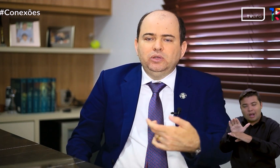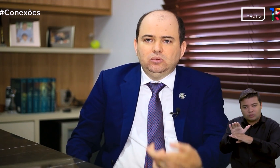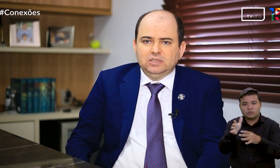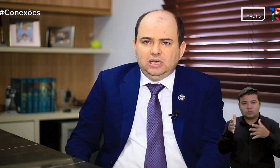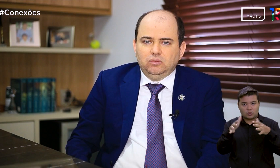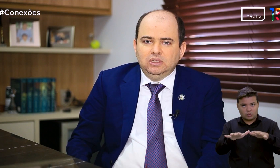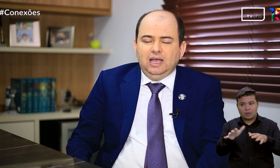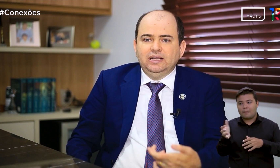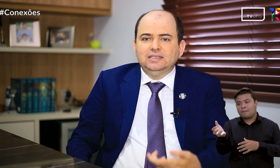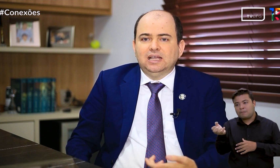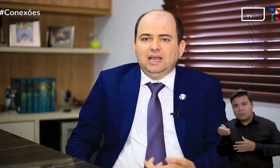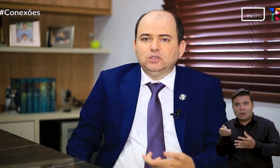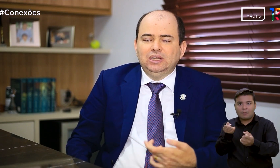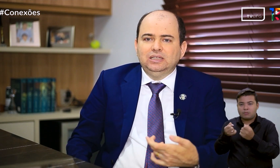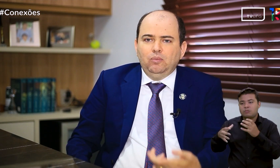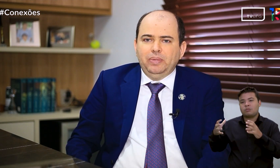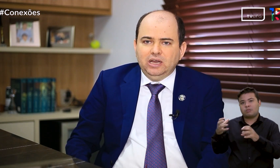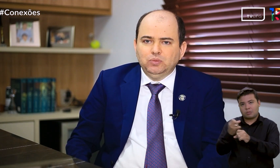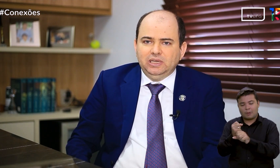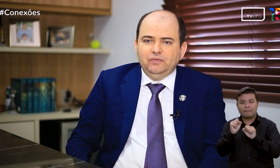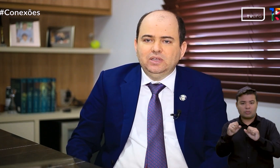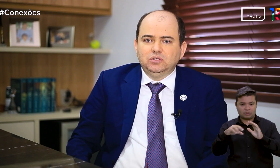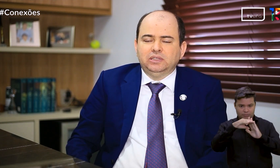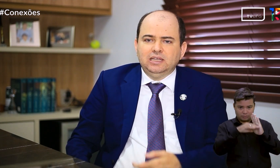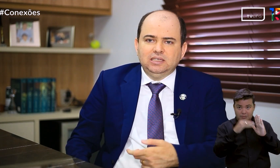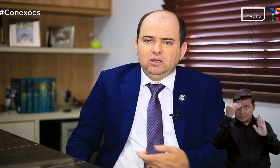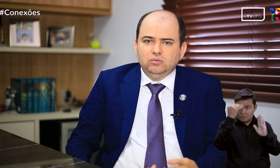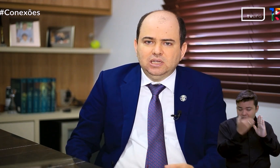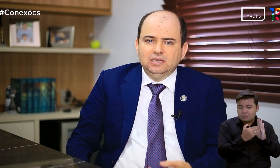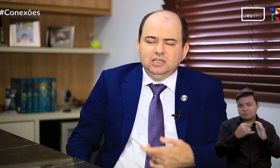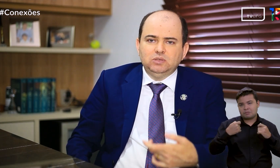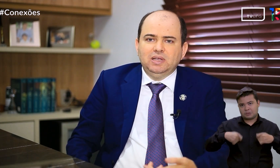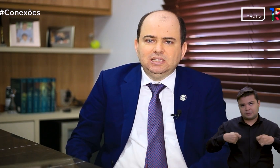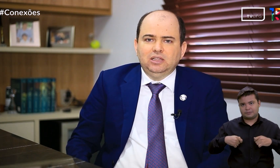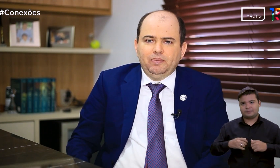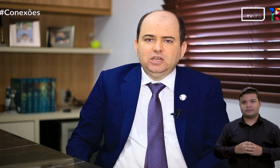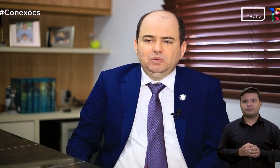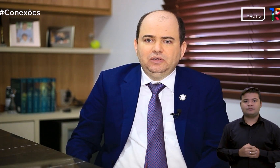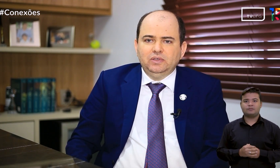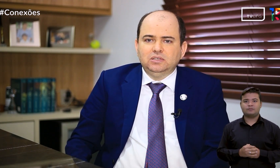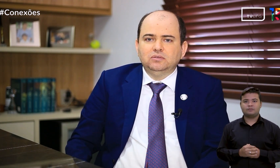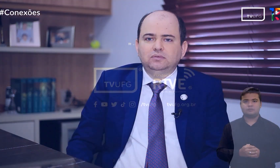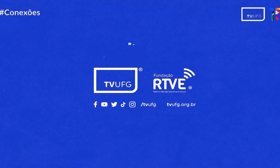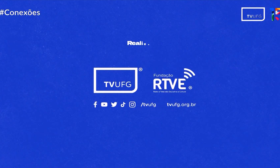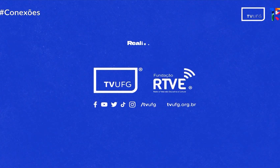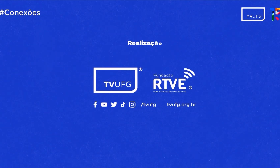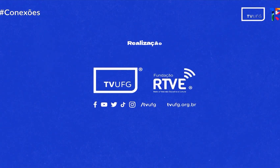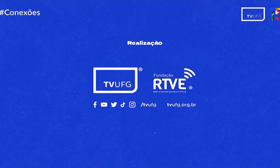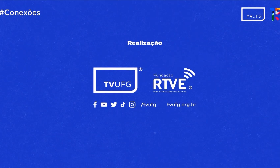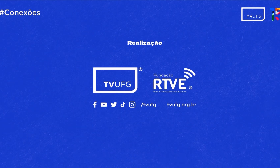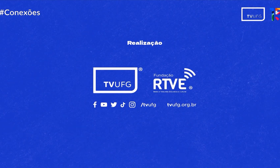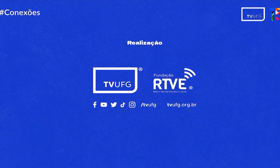auxílio-inclusão. Aí, nesse caso, ele não perde o benefício. Tem que seguir alguns requisitos, mas ele não perde o benefício.